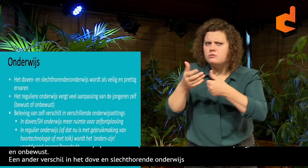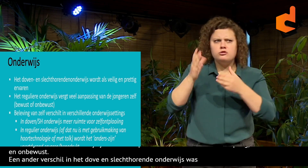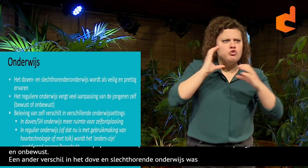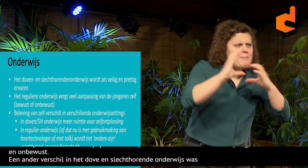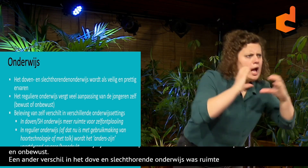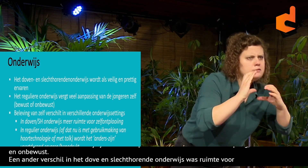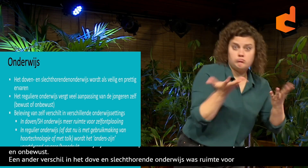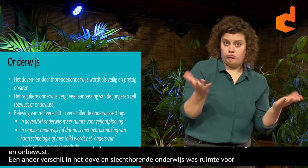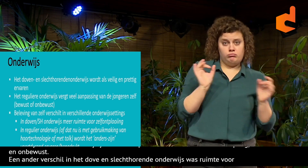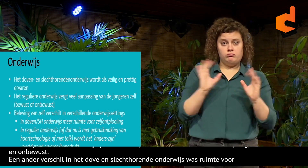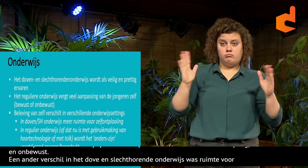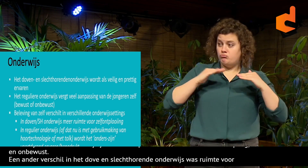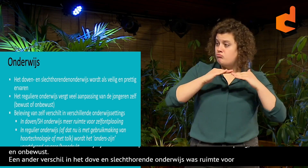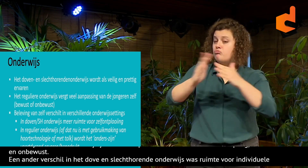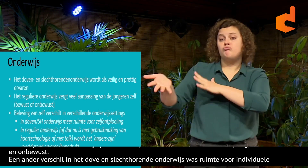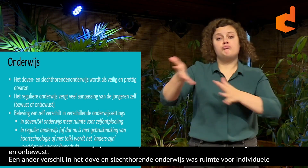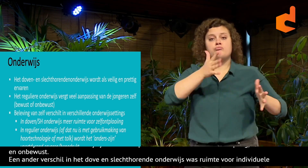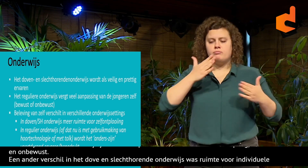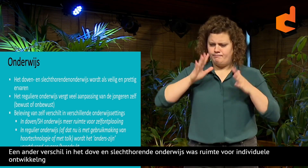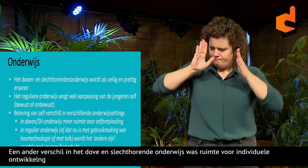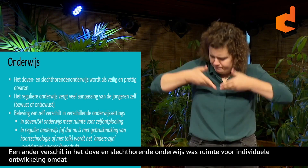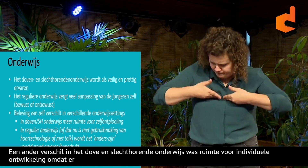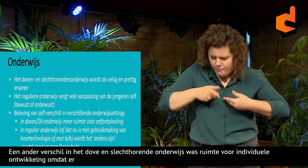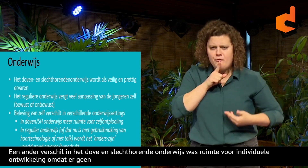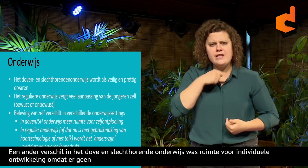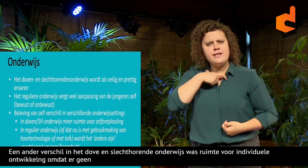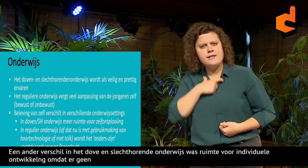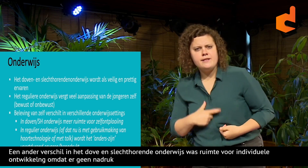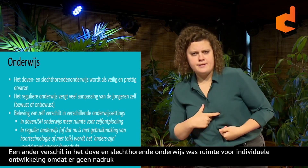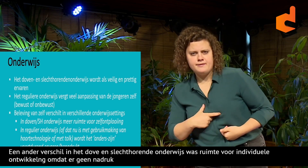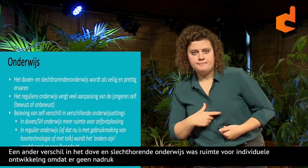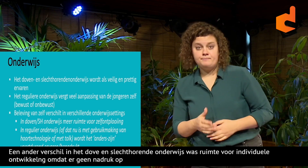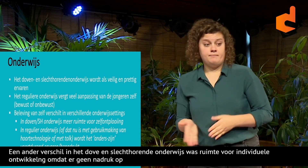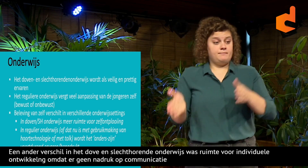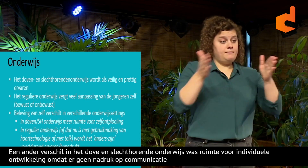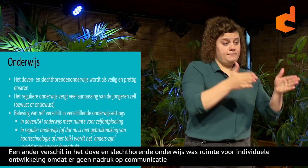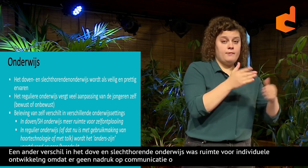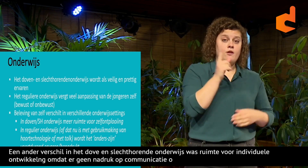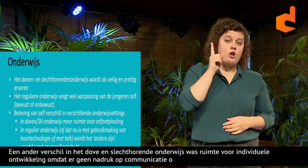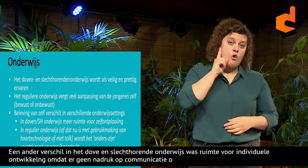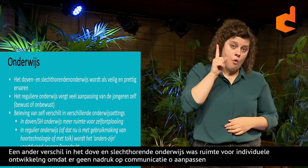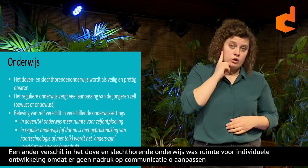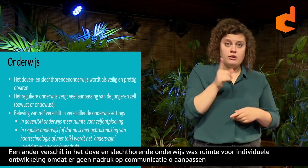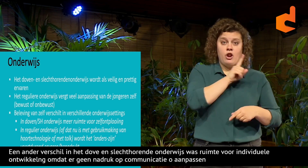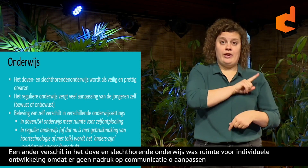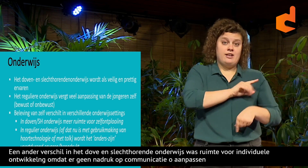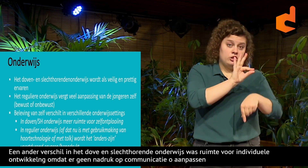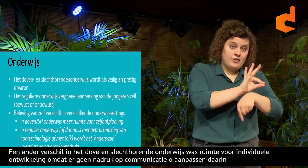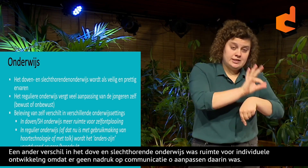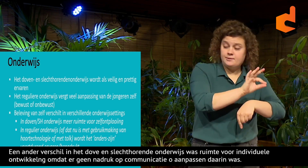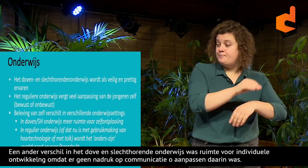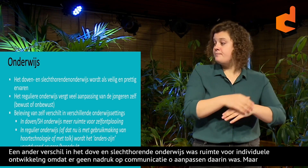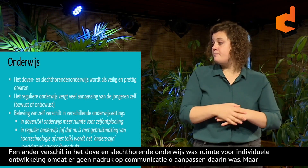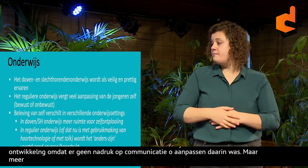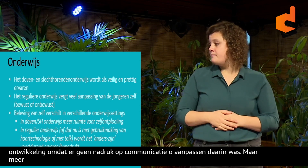Omdat er geen aandacht was, of geen nadruk was op de communicatie of het aanpassen daarin. Maar daardoor was er meer aandacht voor de persoon, wie